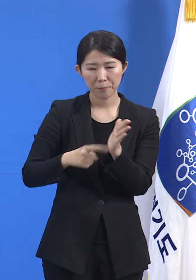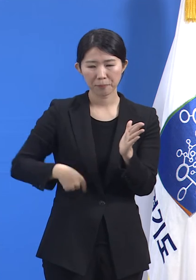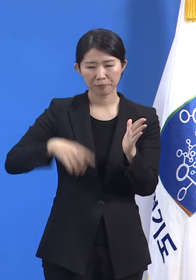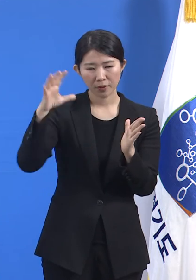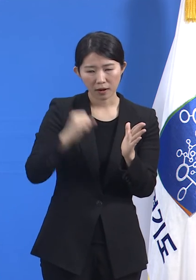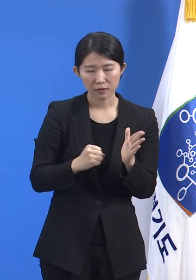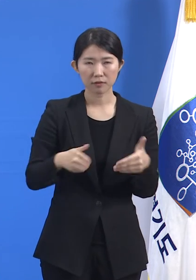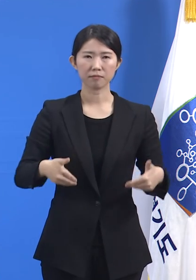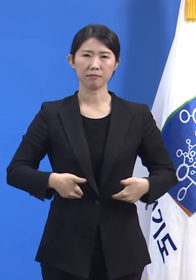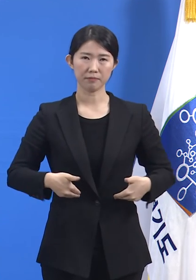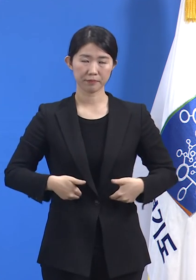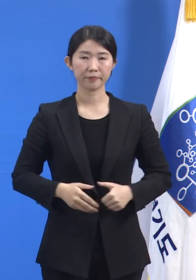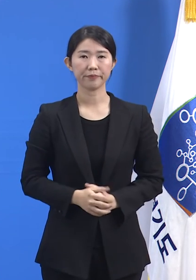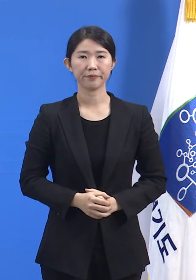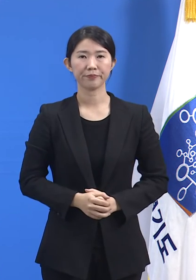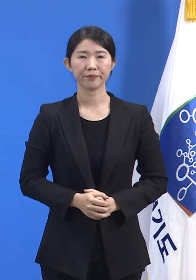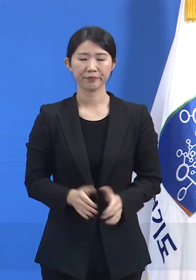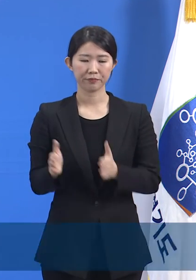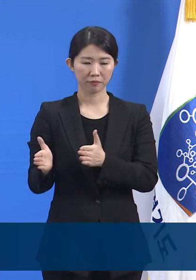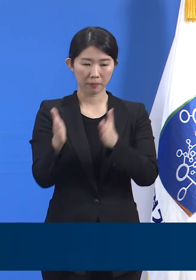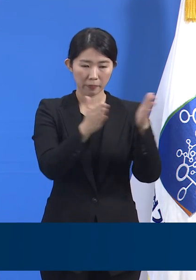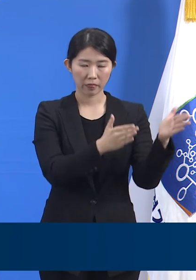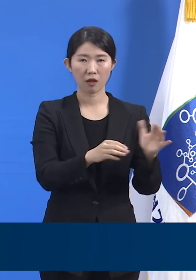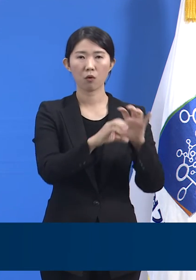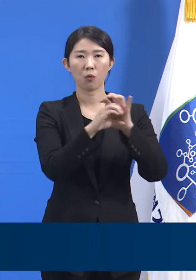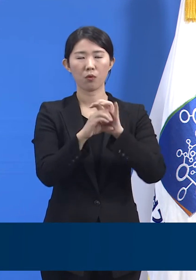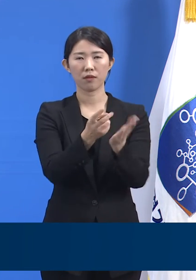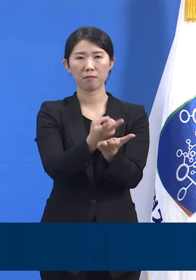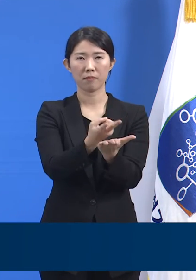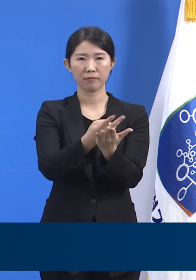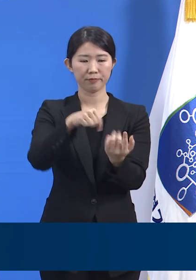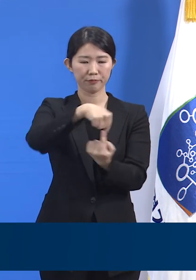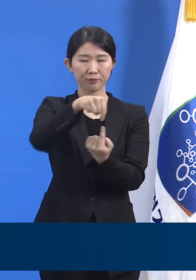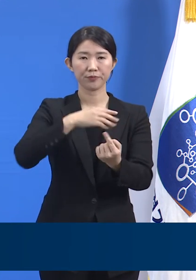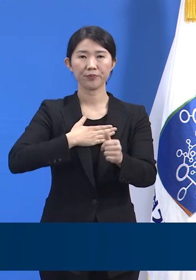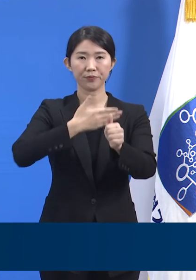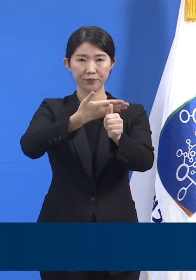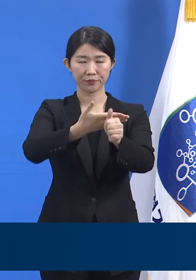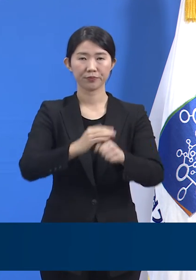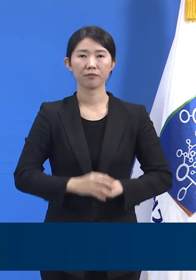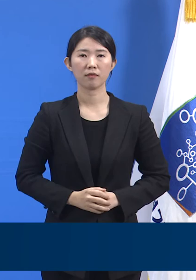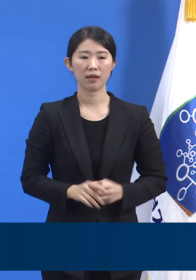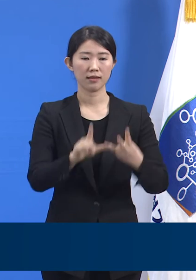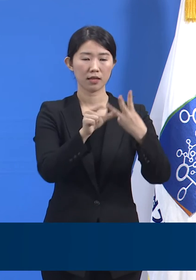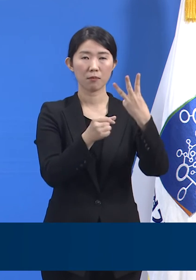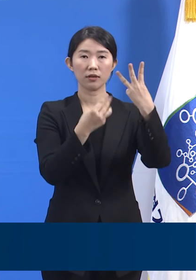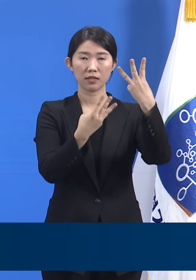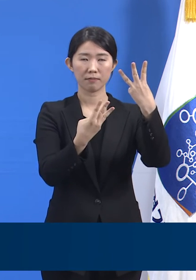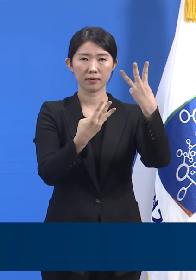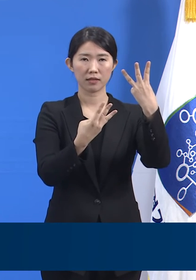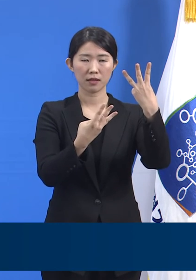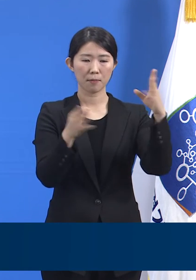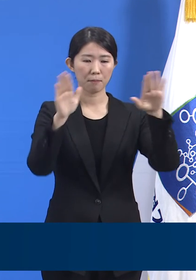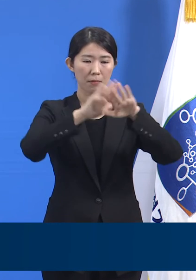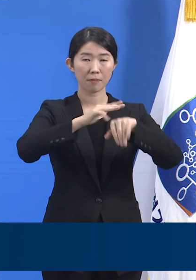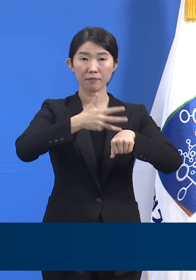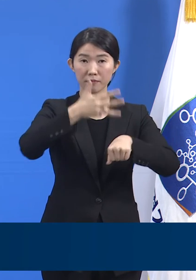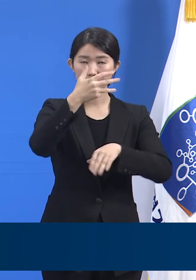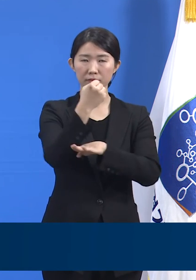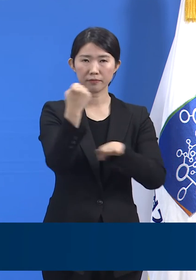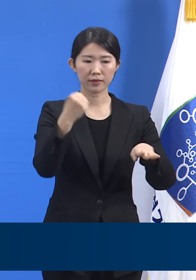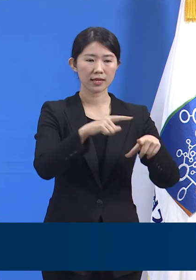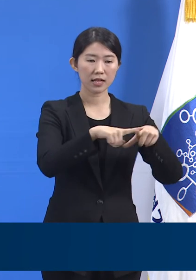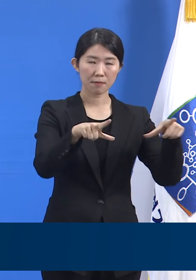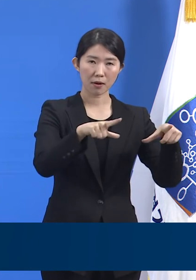다음은 경기도 코로나19 병상 운용 현황입니다. 3월 3일 20시 기준 일반과